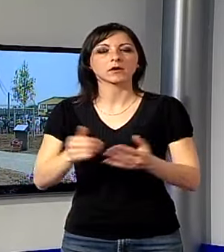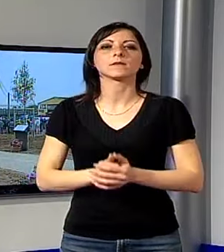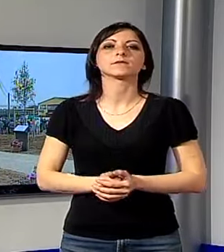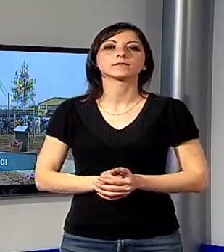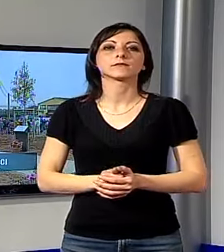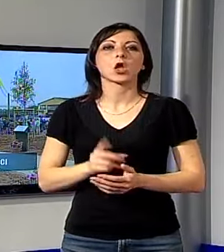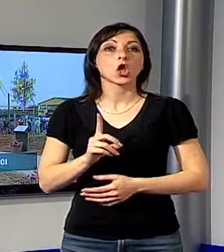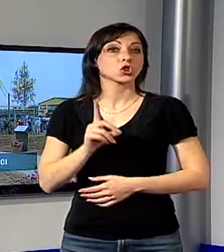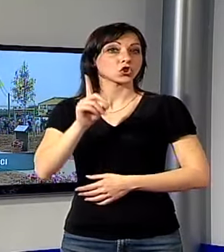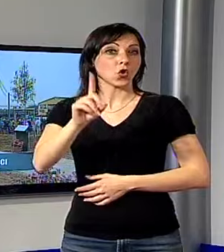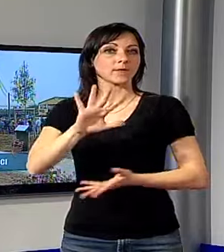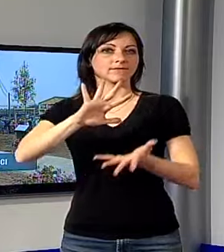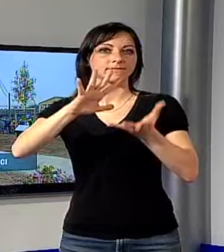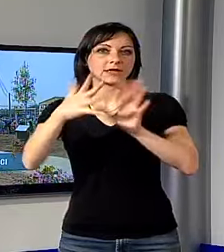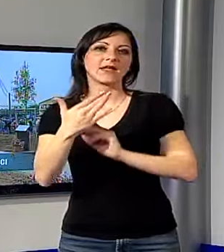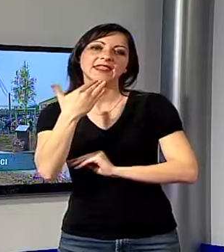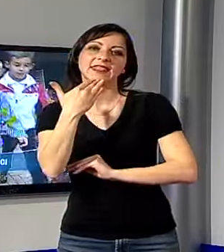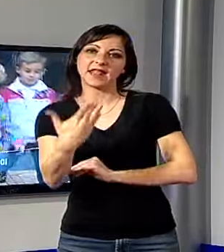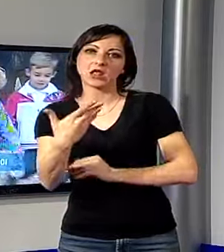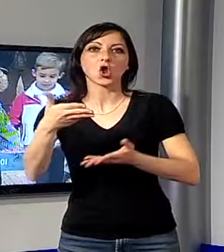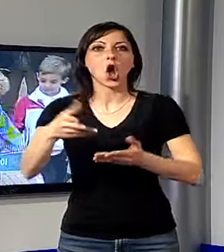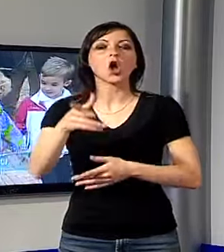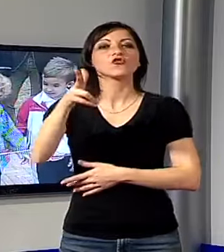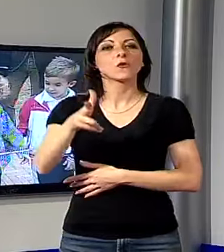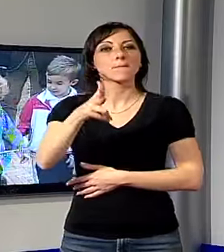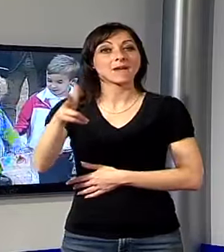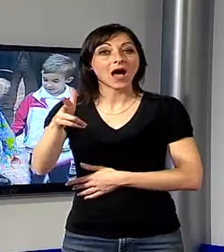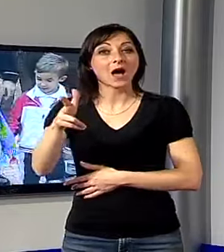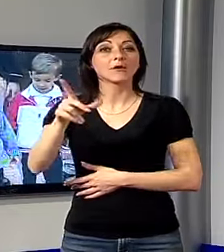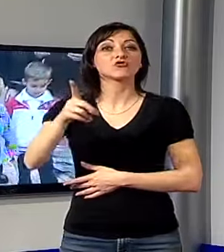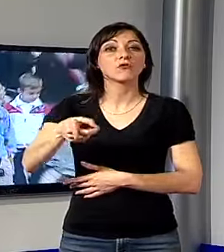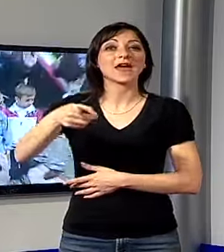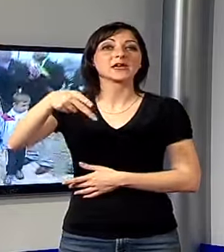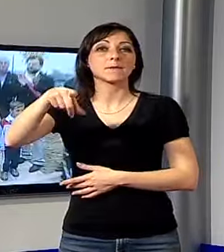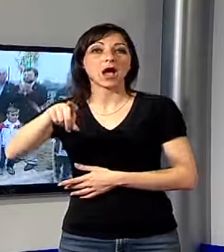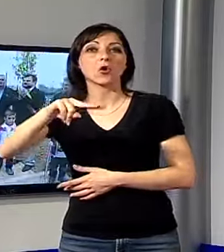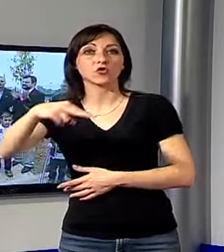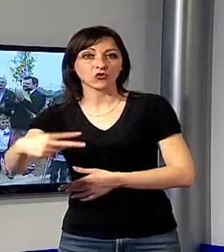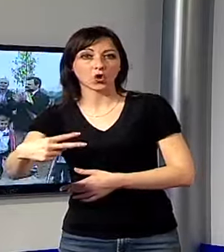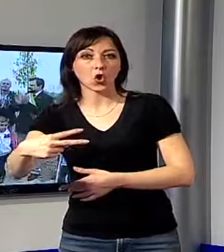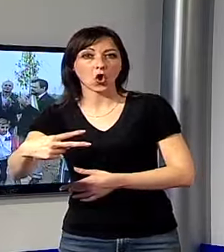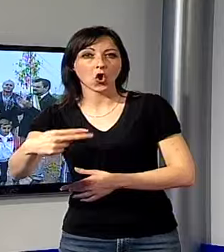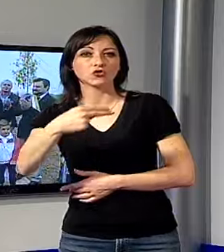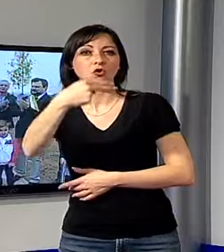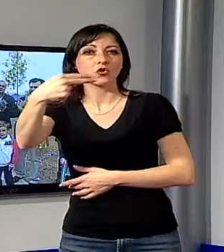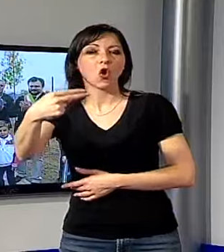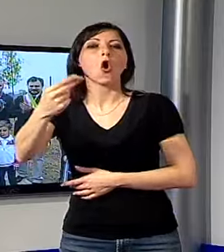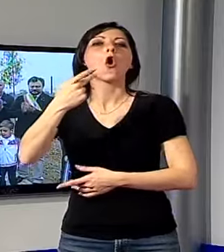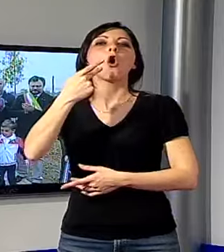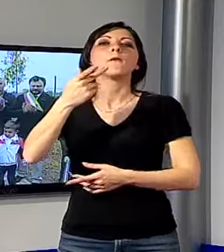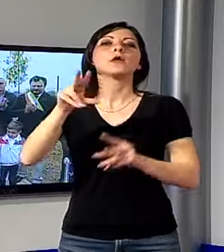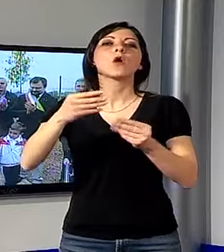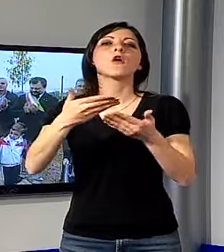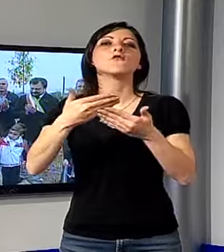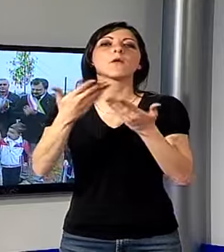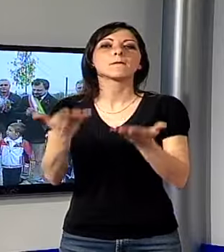Domenica sarà fatto santo. Oggi a Papa Giovanni Paolo II è dedicato un nuovo parco pubblico realizzato a Gossi. A